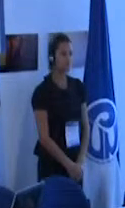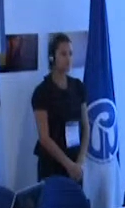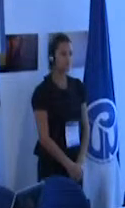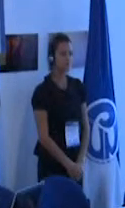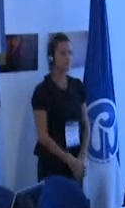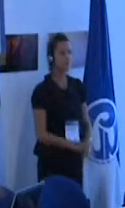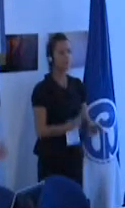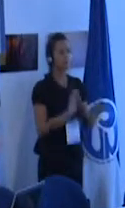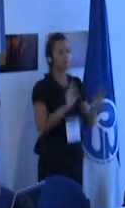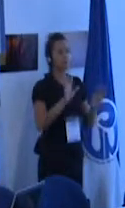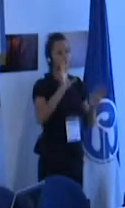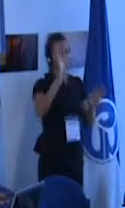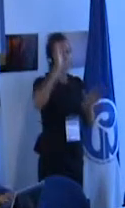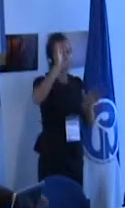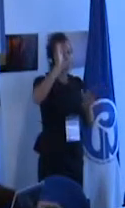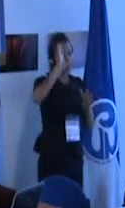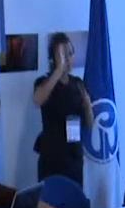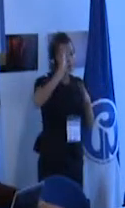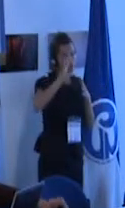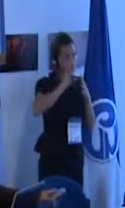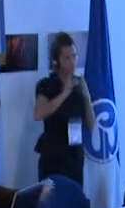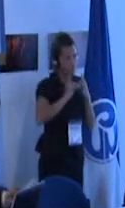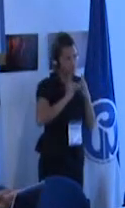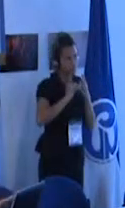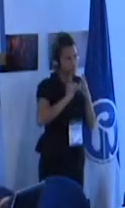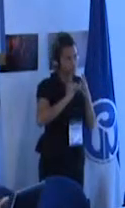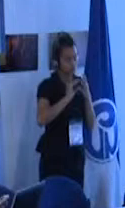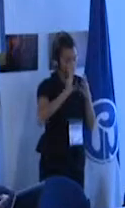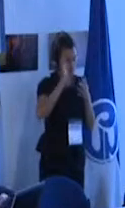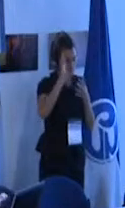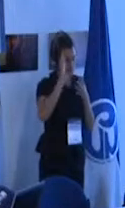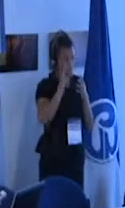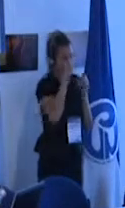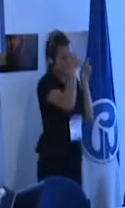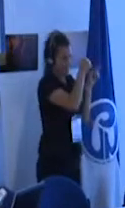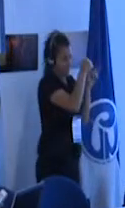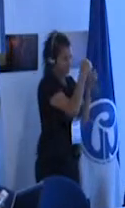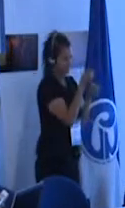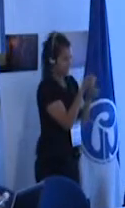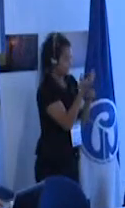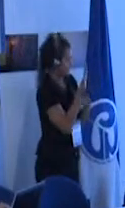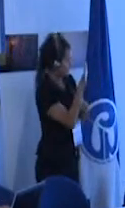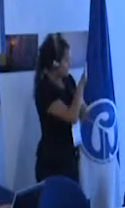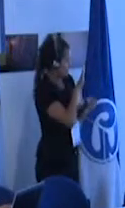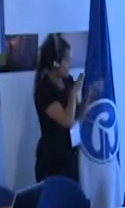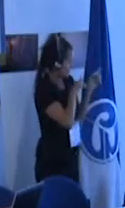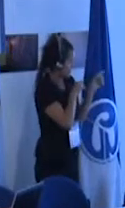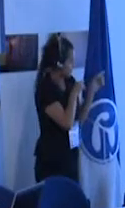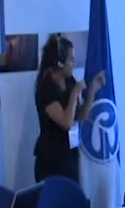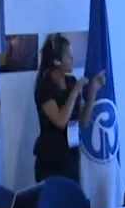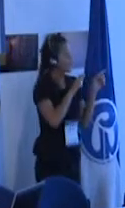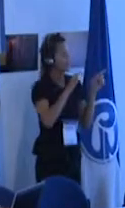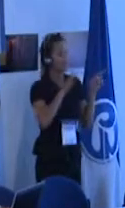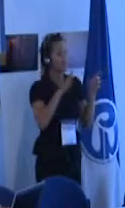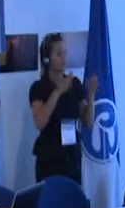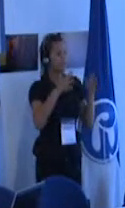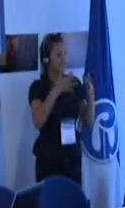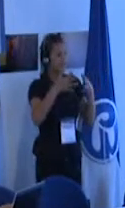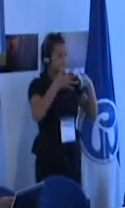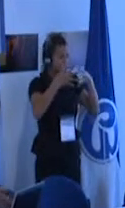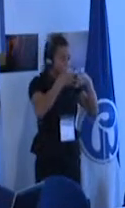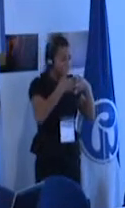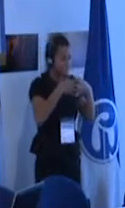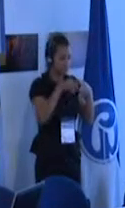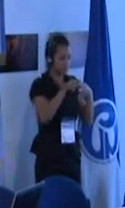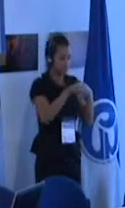y en conclusión para es decir para concluir esta diapositiva la integración tiene